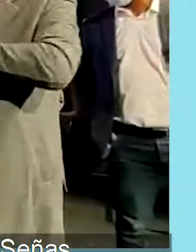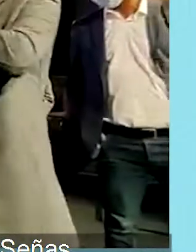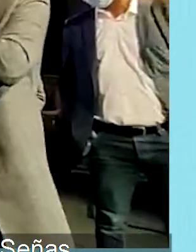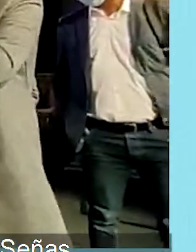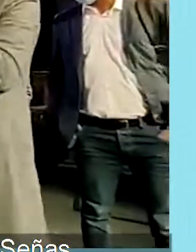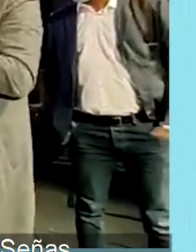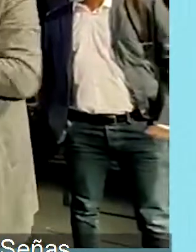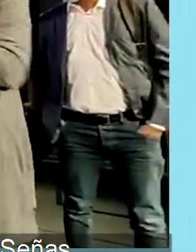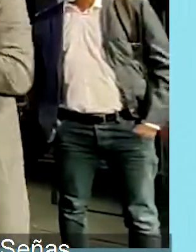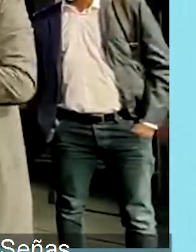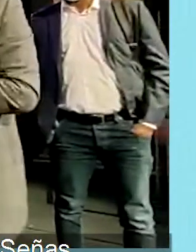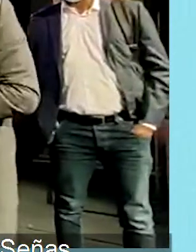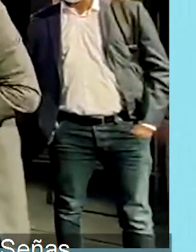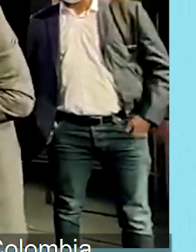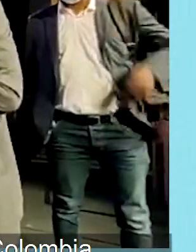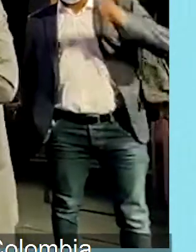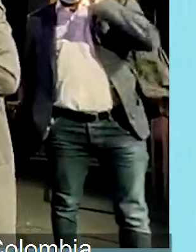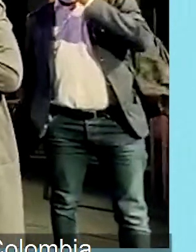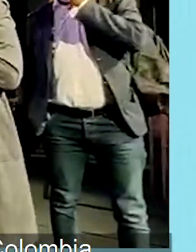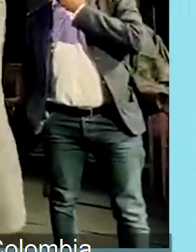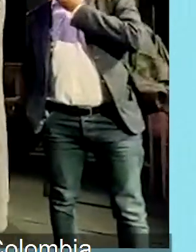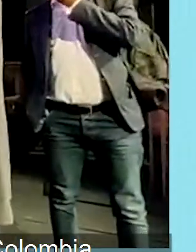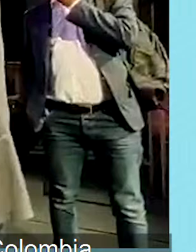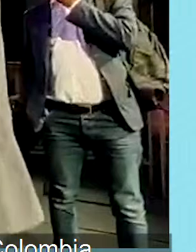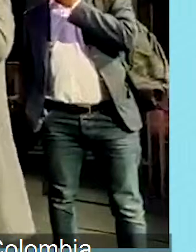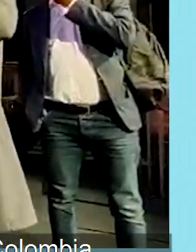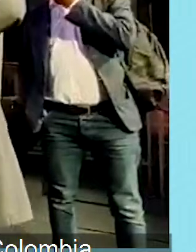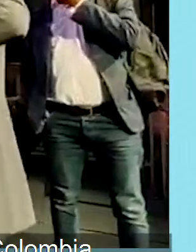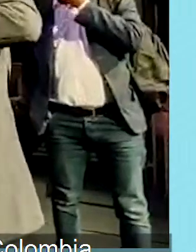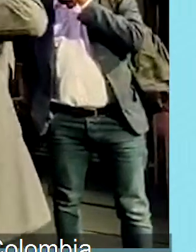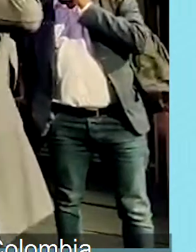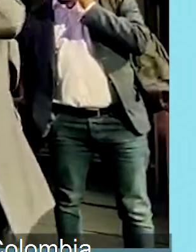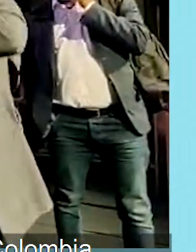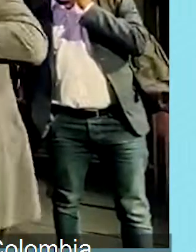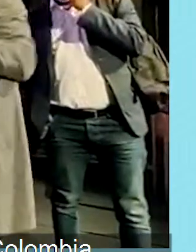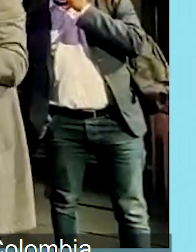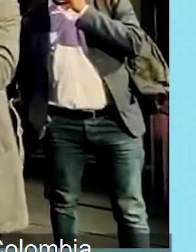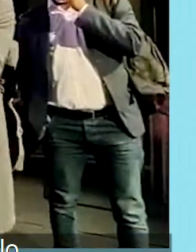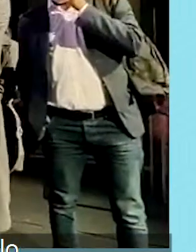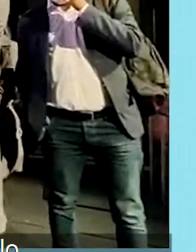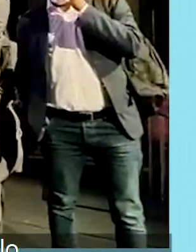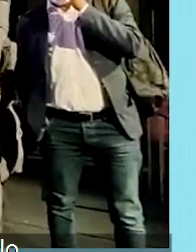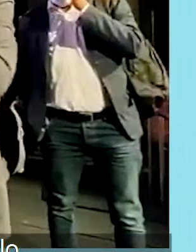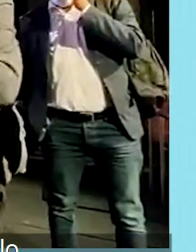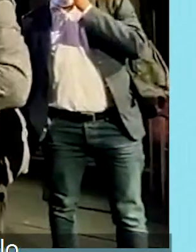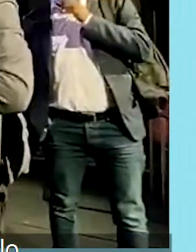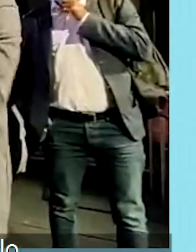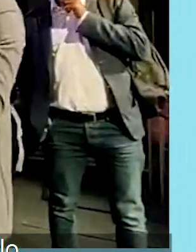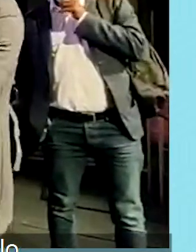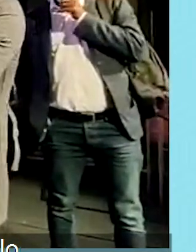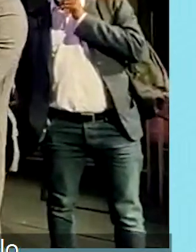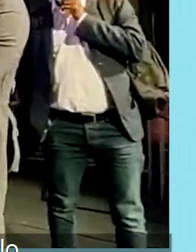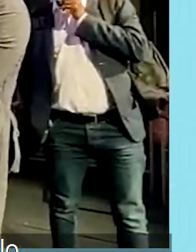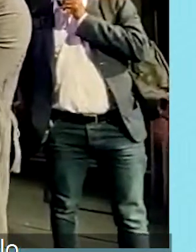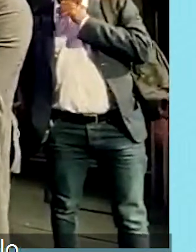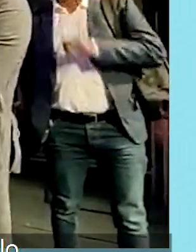Continuar salvaguardando la lengua de señas para las futuras generaciones sordas de Colombia es vital en su